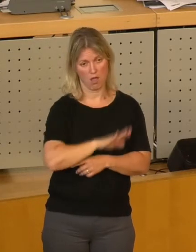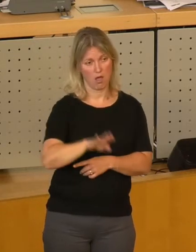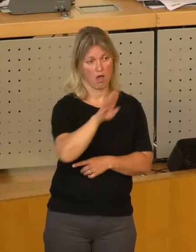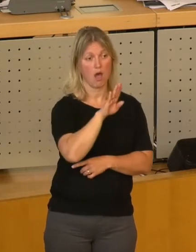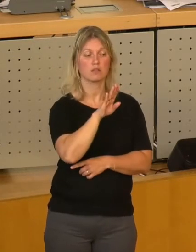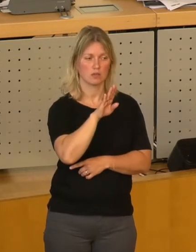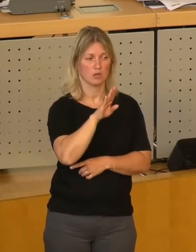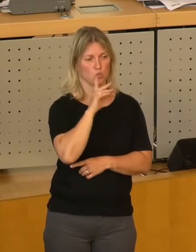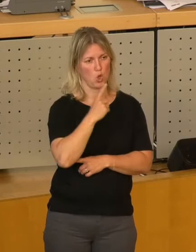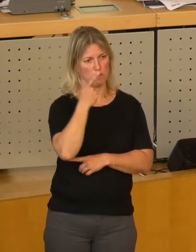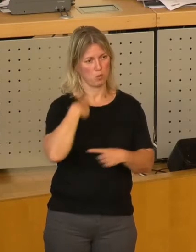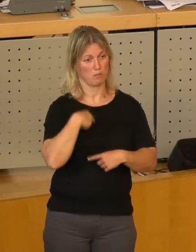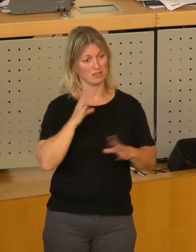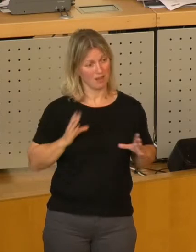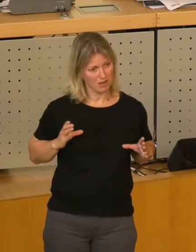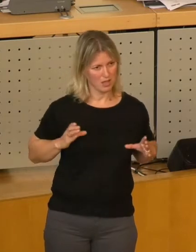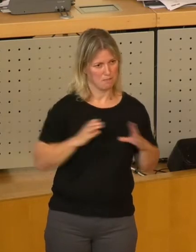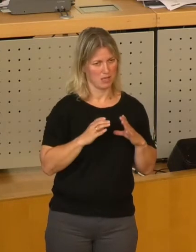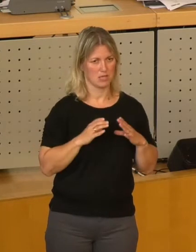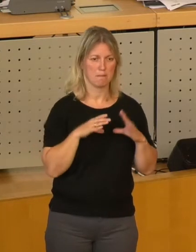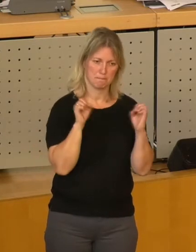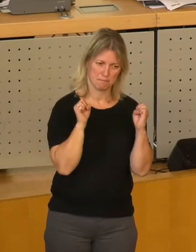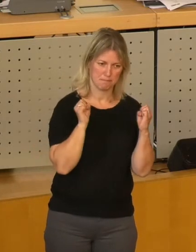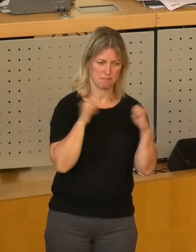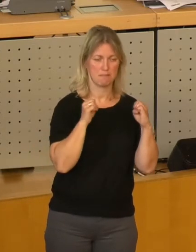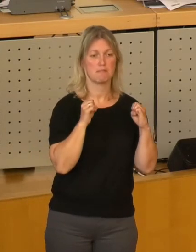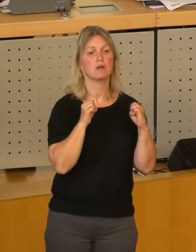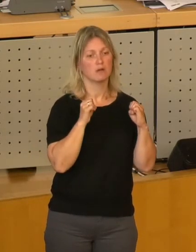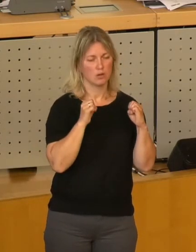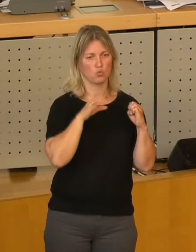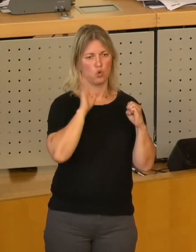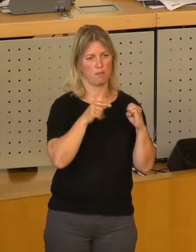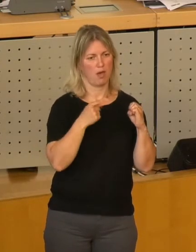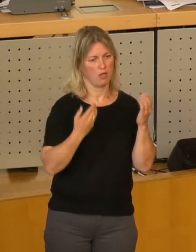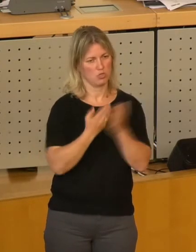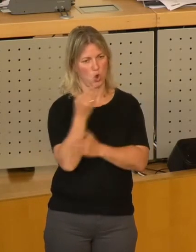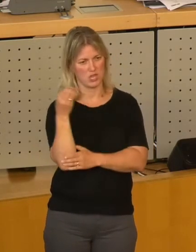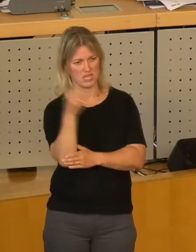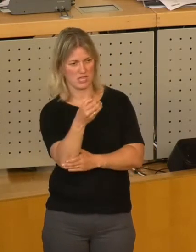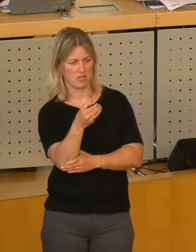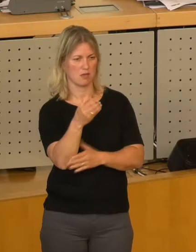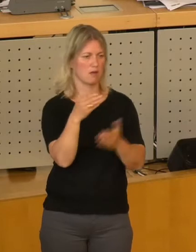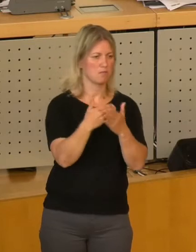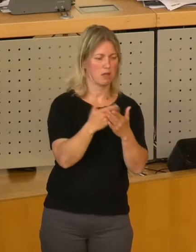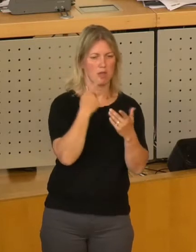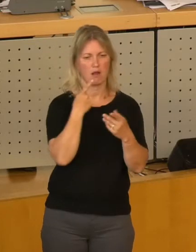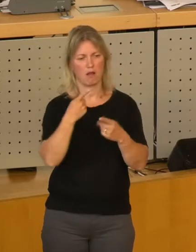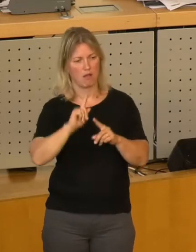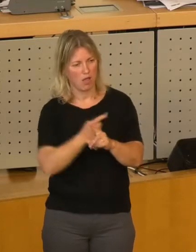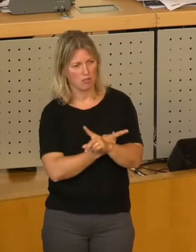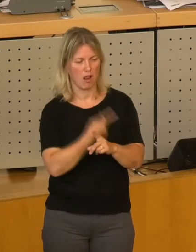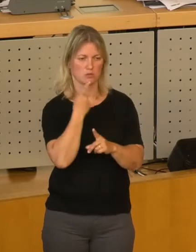Oberbürgermeister über die Einstellung, Ernennung, Höhergruppierung und Entlassung von